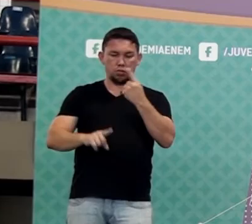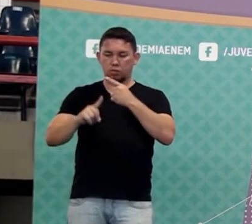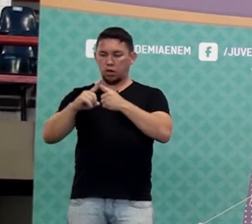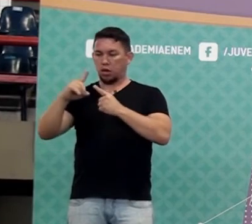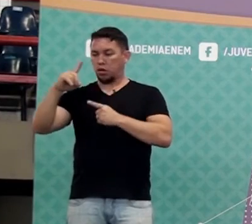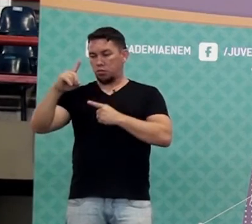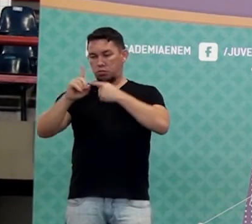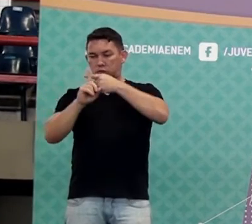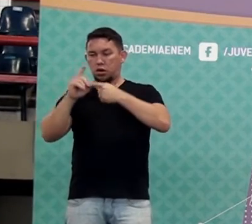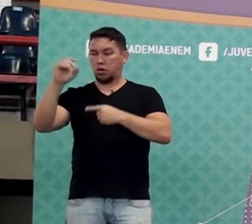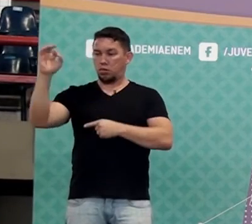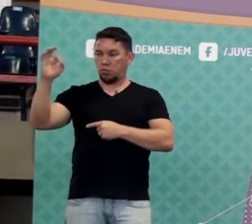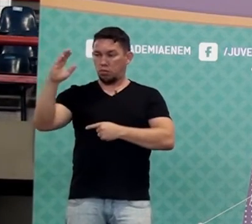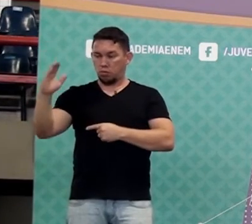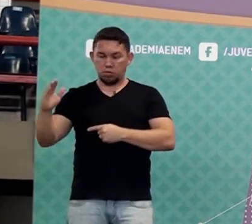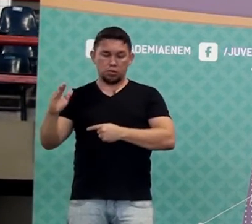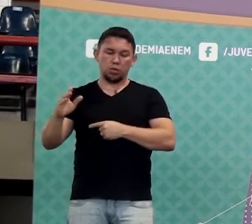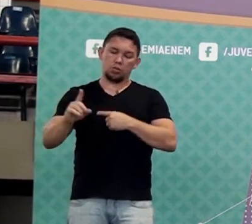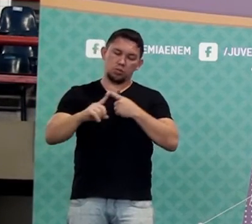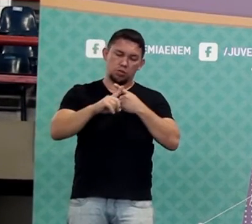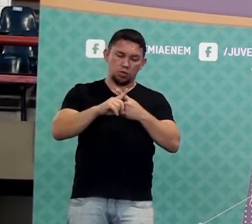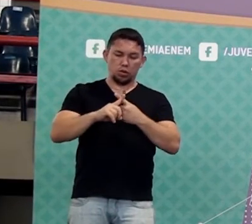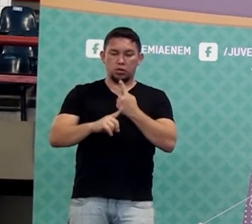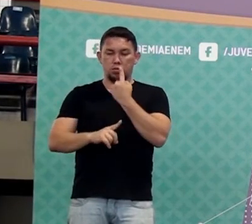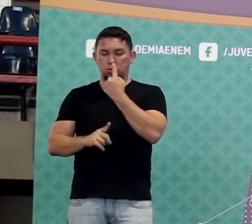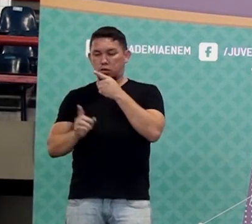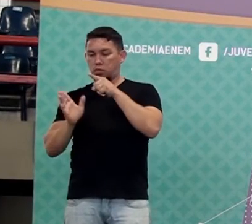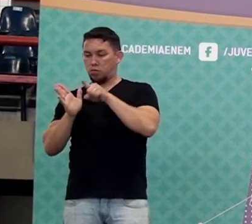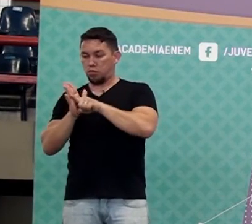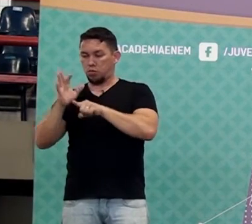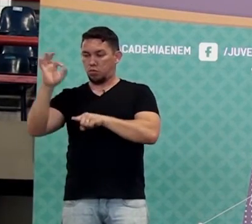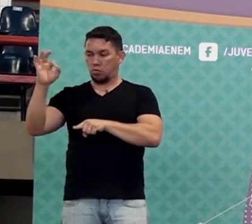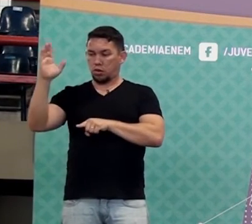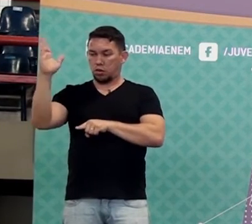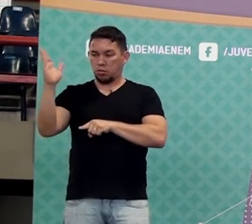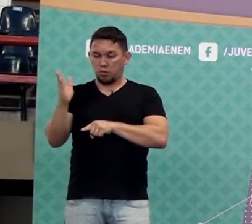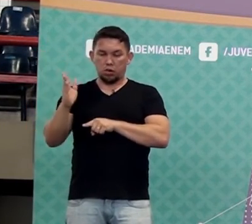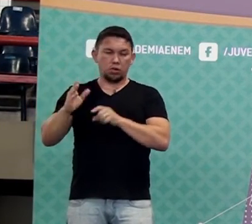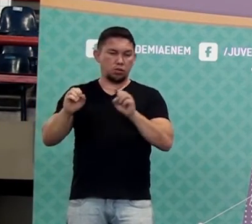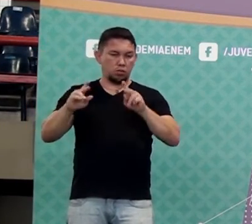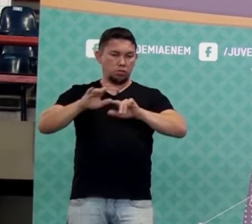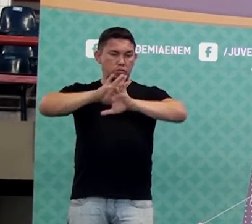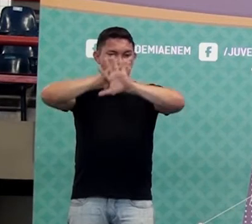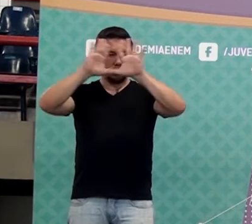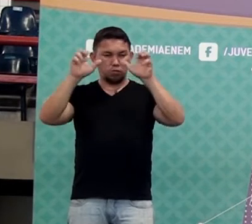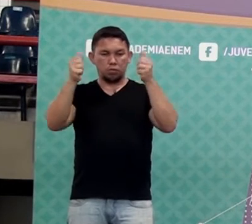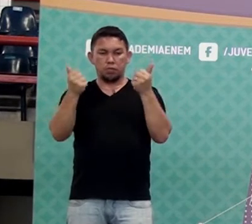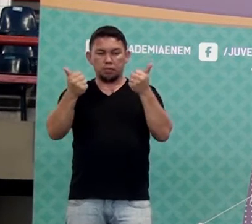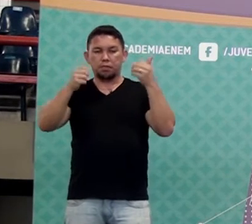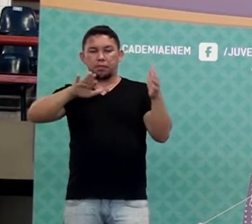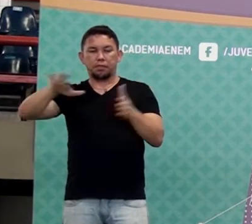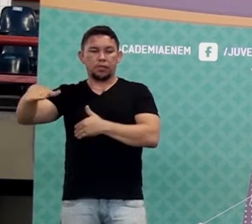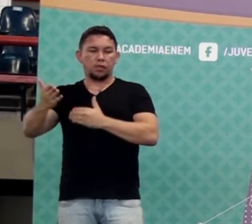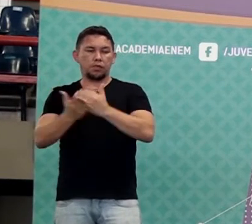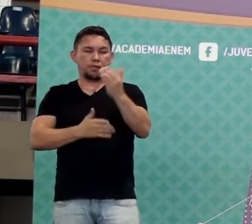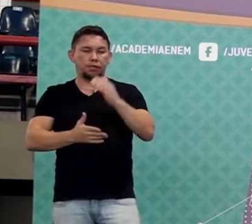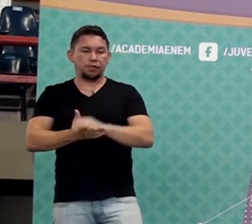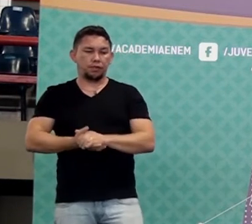porcentagem. Se diminuir, eu multiplico por um menos a porcentagem. Ficou claro isso pra vocês? Tudo bem. Então vamos lá.